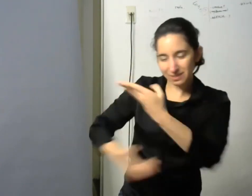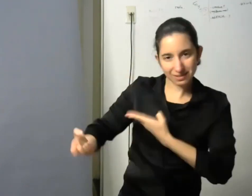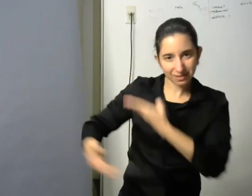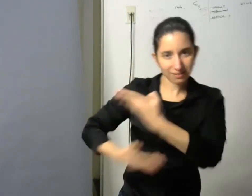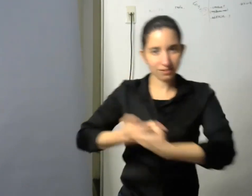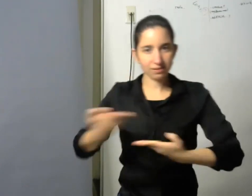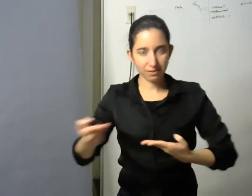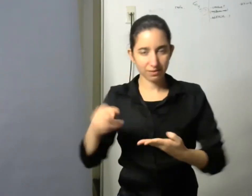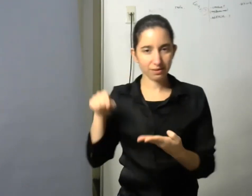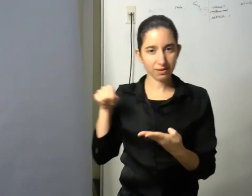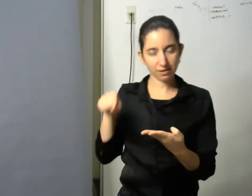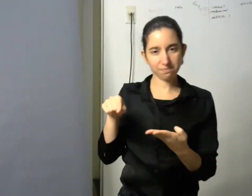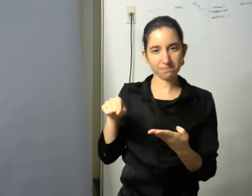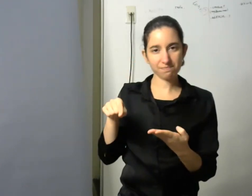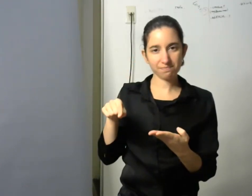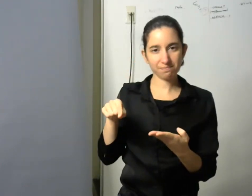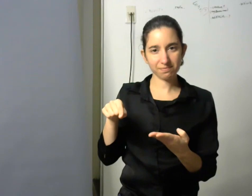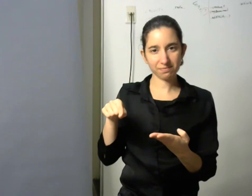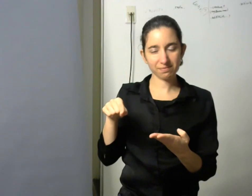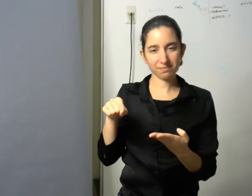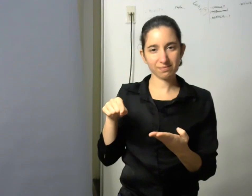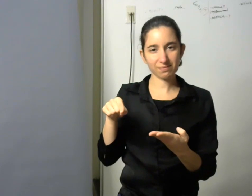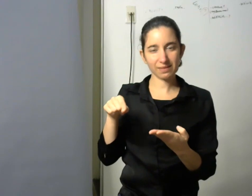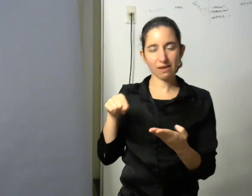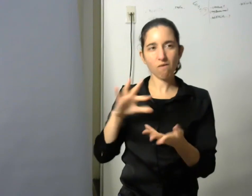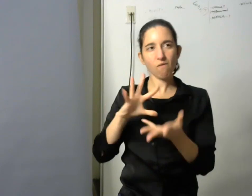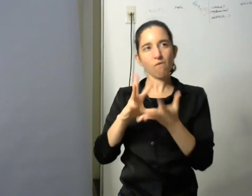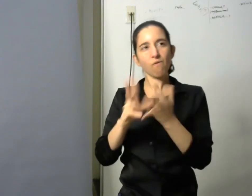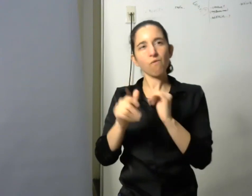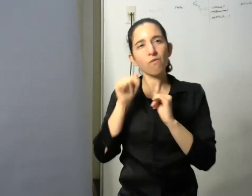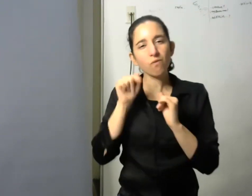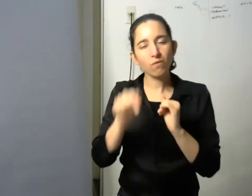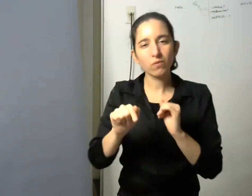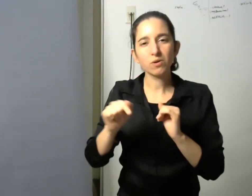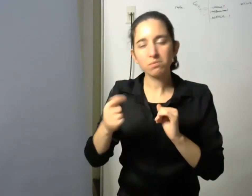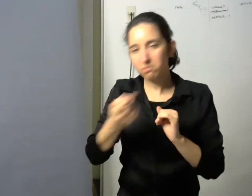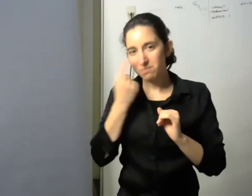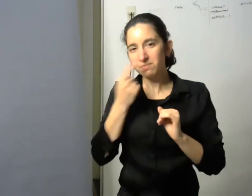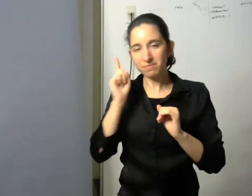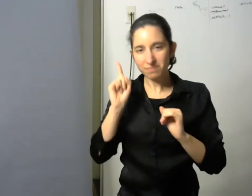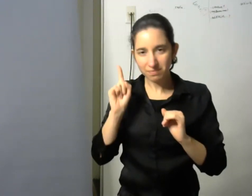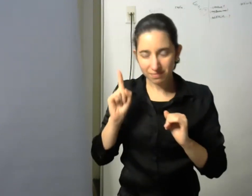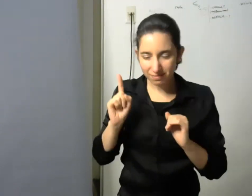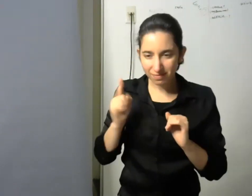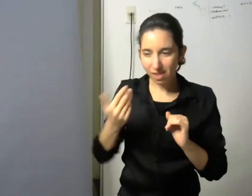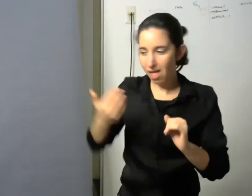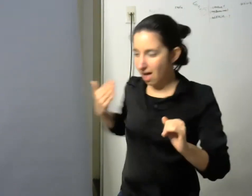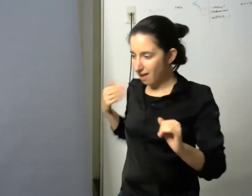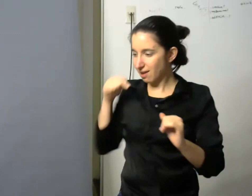representó una forma diferente de vincularnos entre los